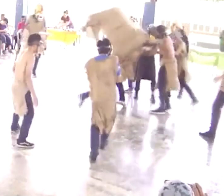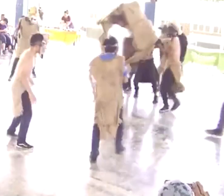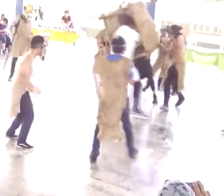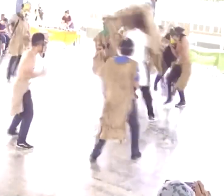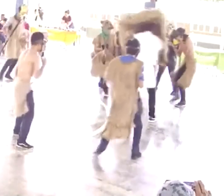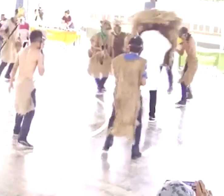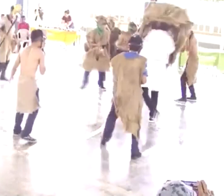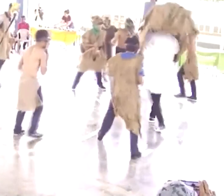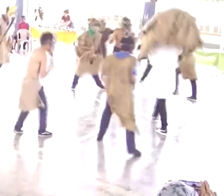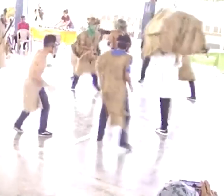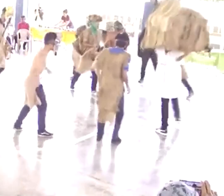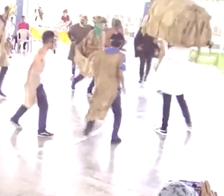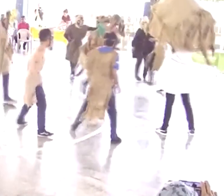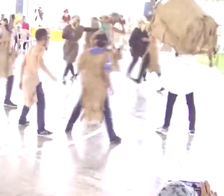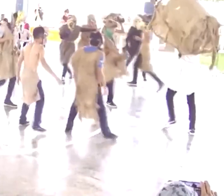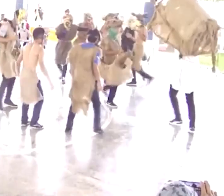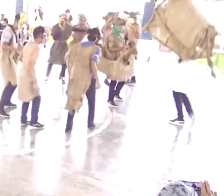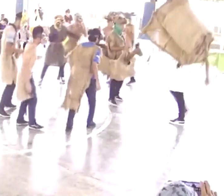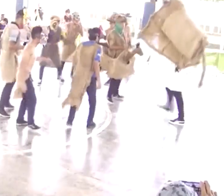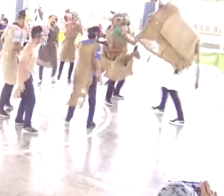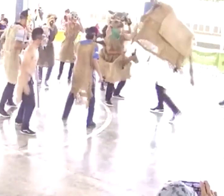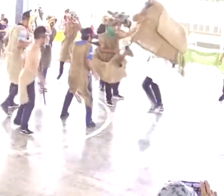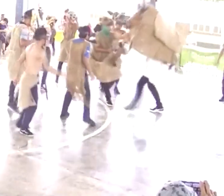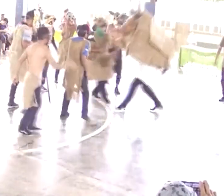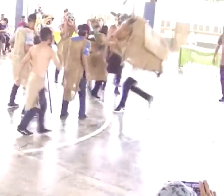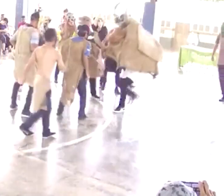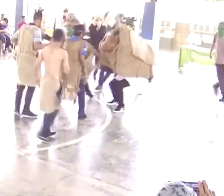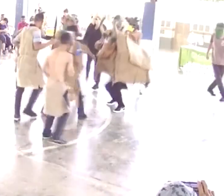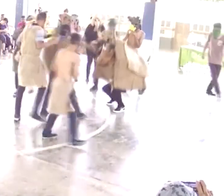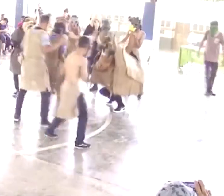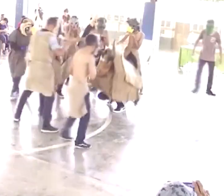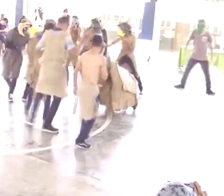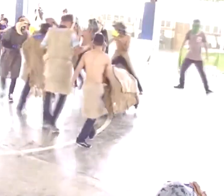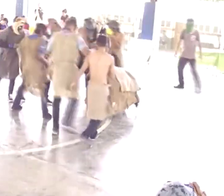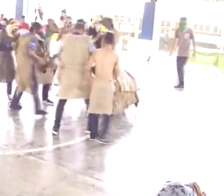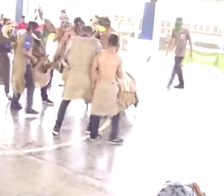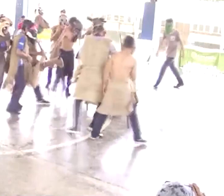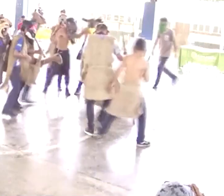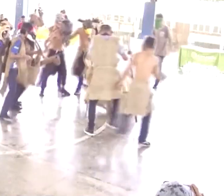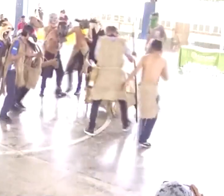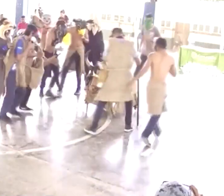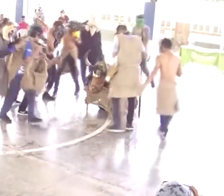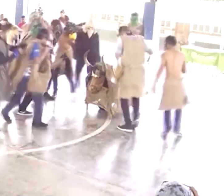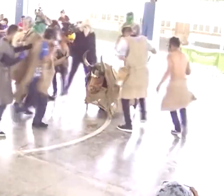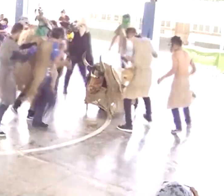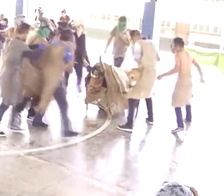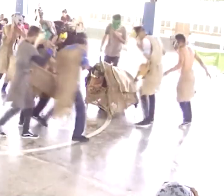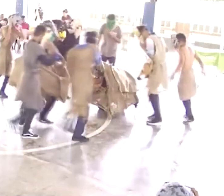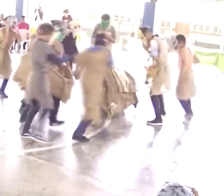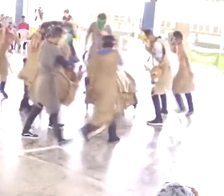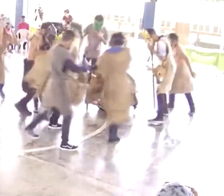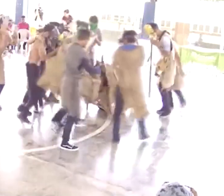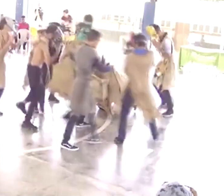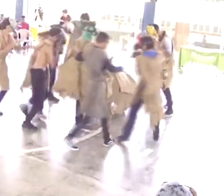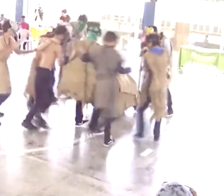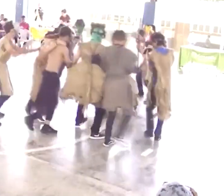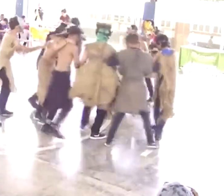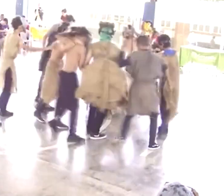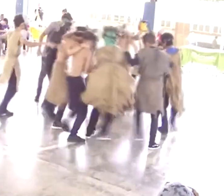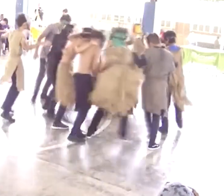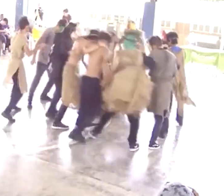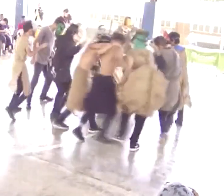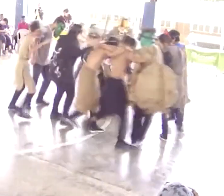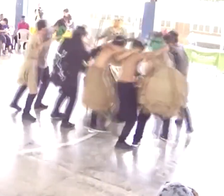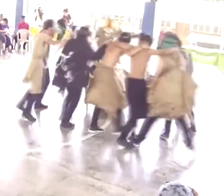Su mer que de yunzo es unico ton A mer que